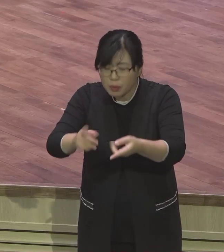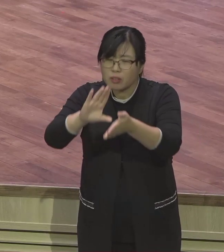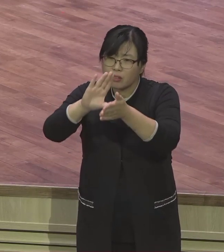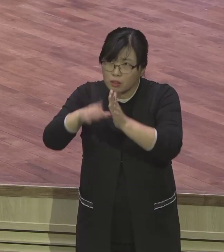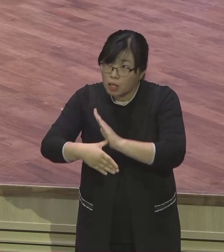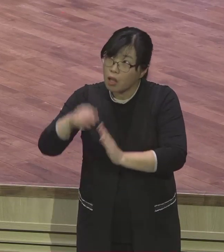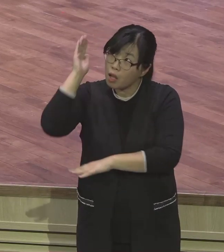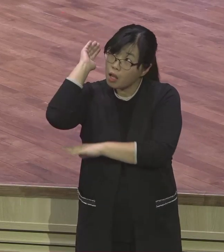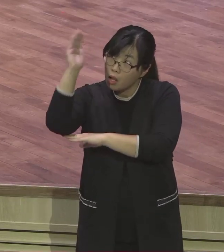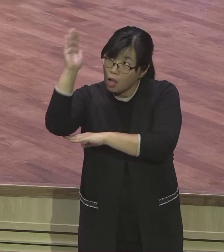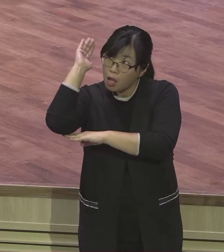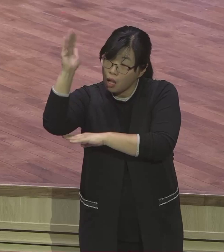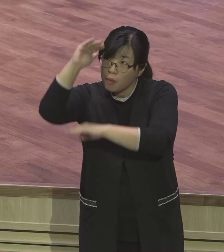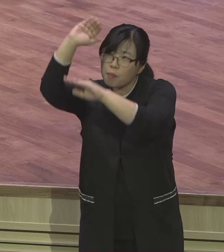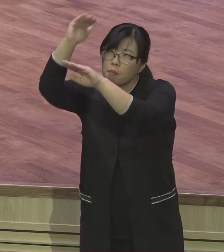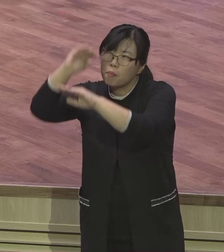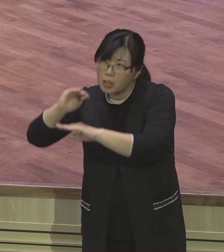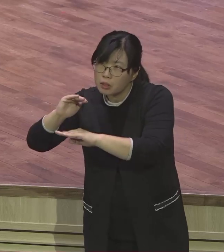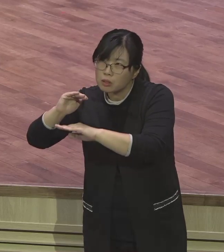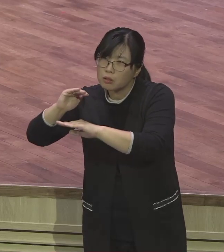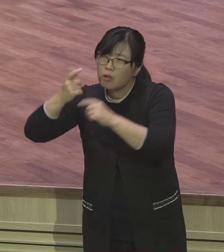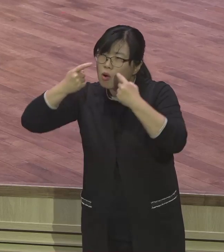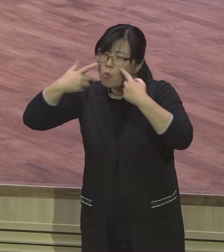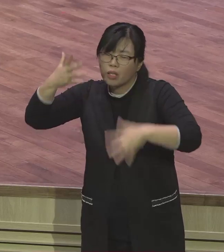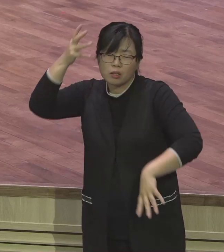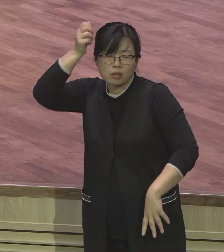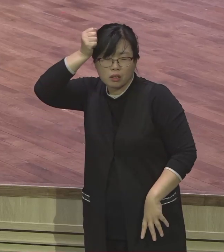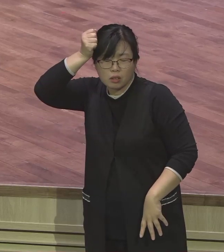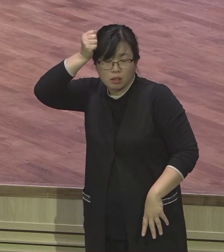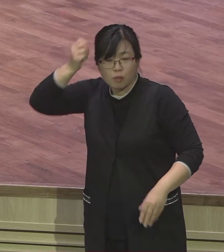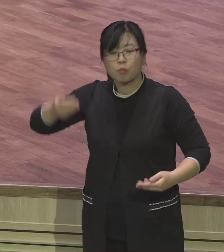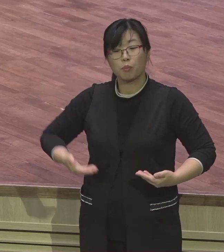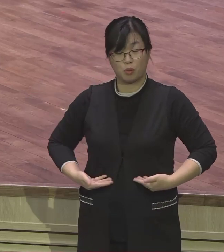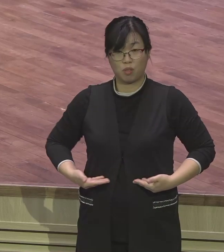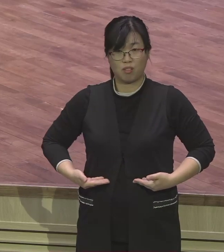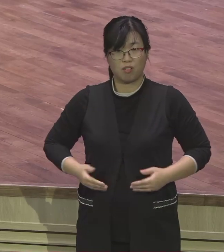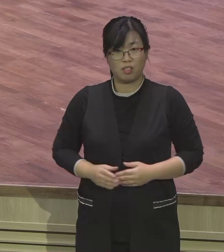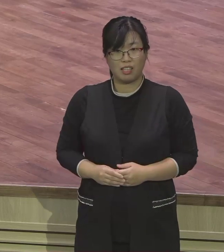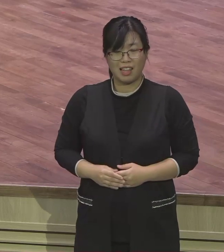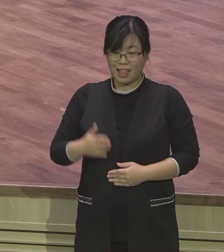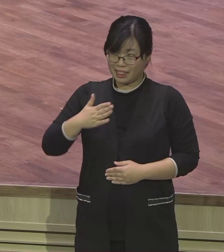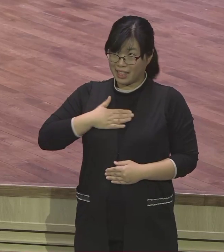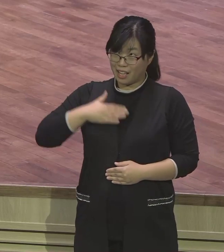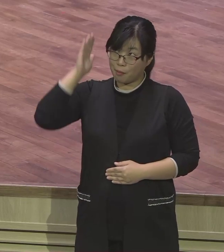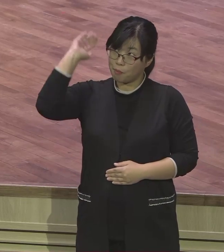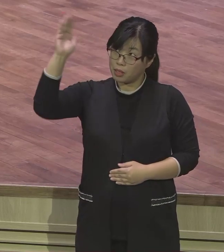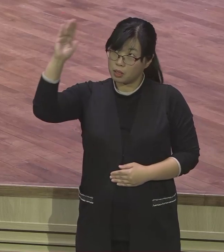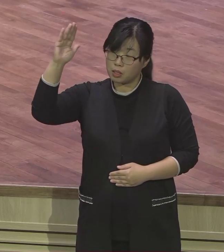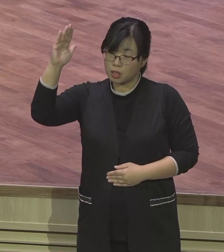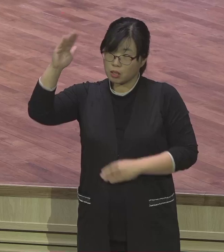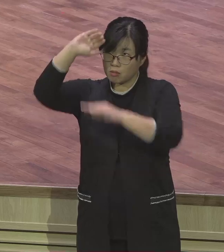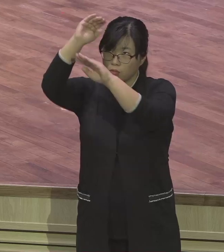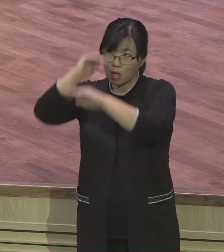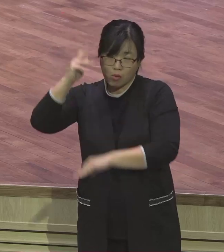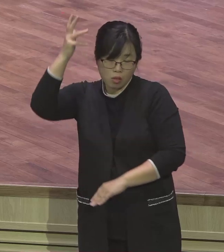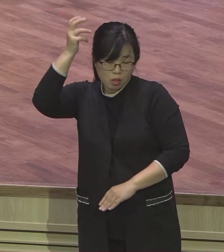말씀을 잡는 거예요. 은약을 잡는 건 은약. 이걸 내가 삶 속에 적용하는 겁니다. 은약 전달을 통해서